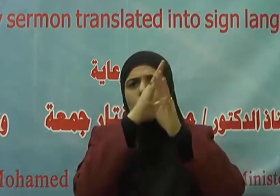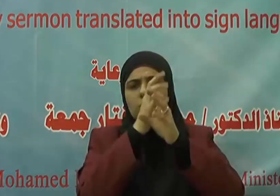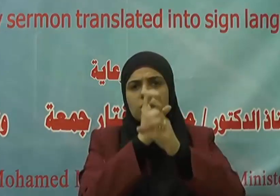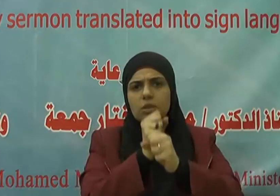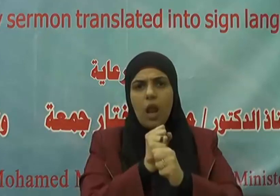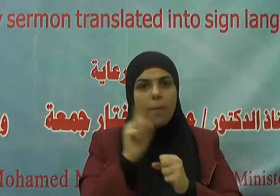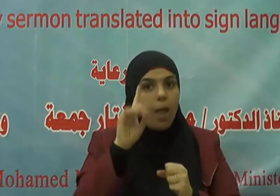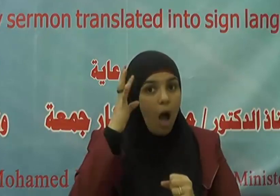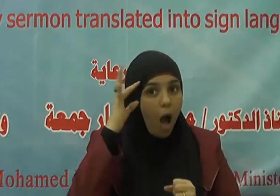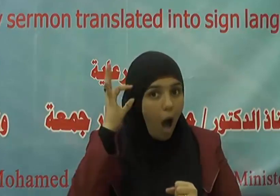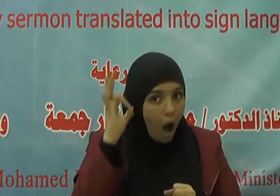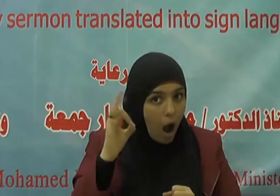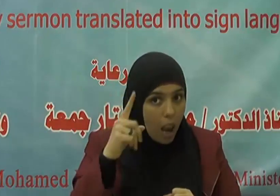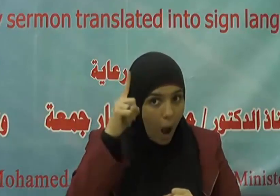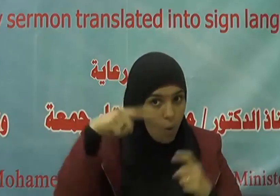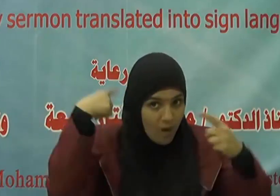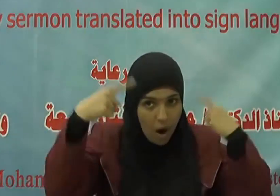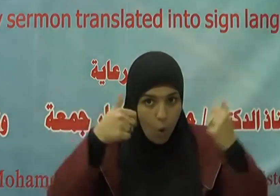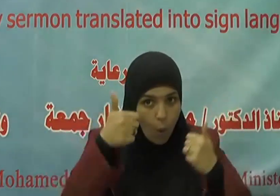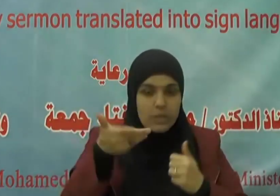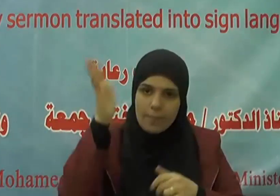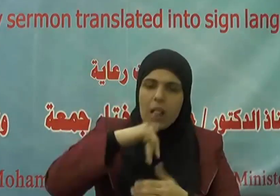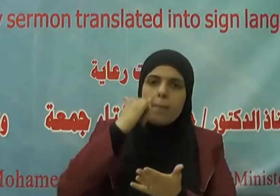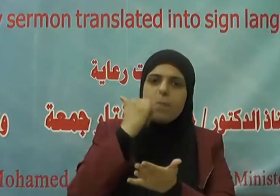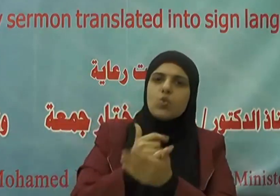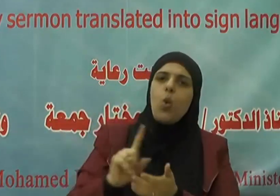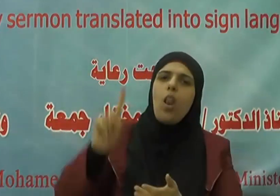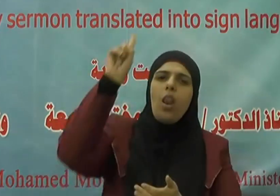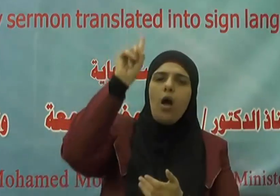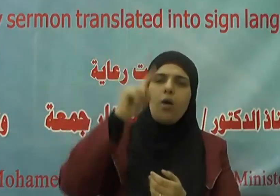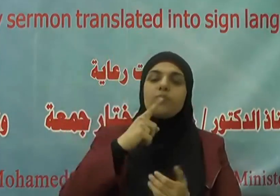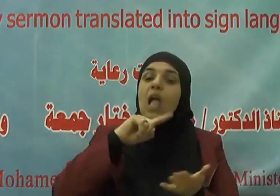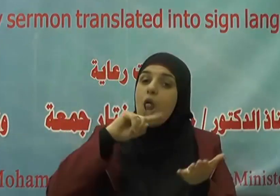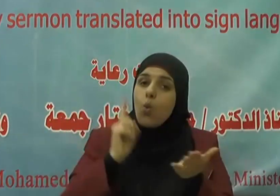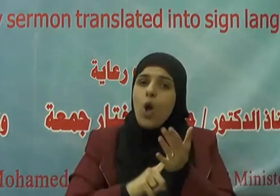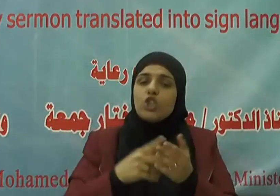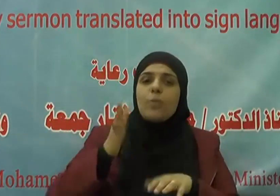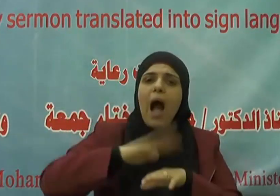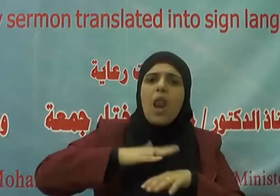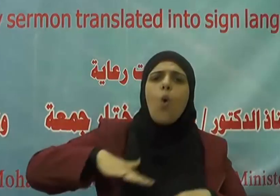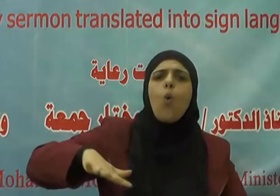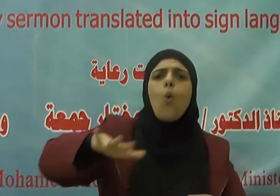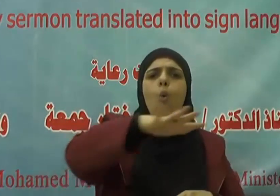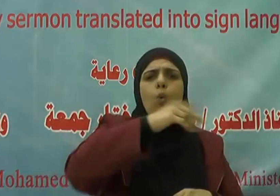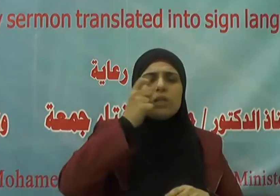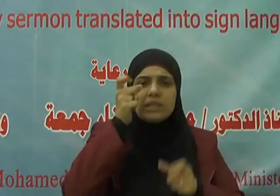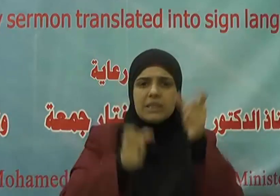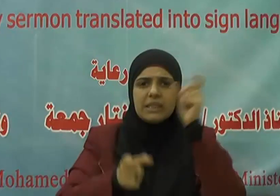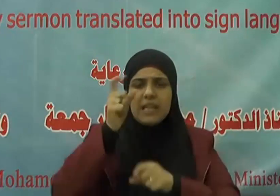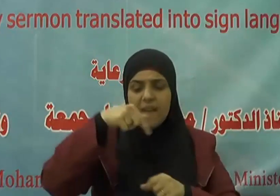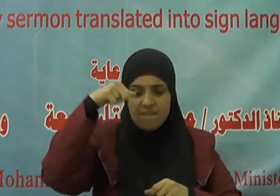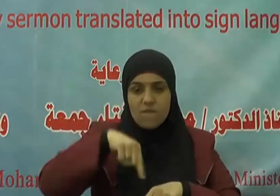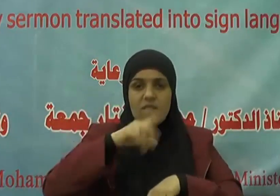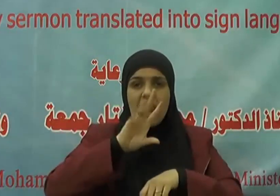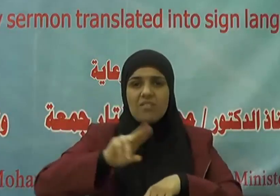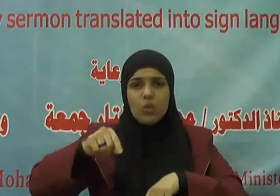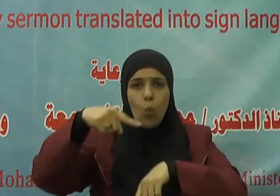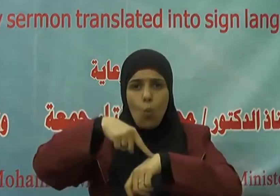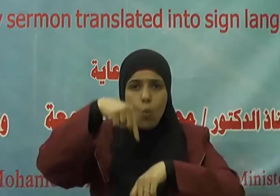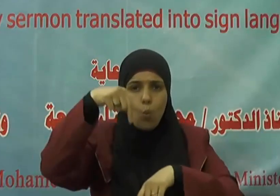اعقلها وتوكل فالواجب علينا في وقتنا هذا